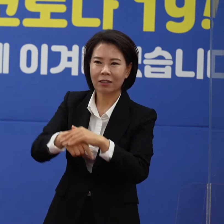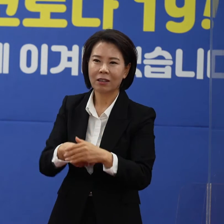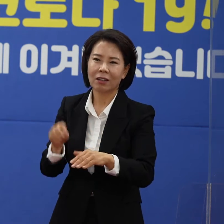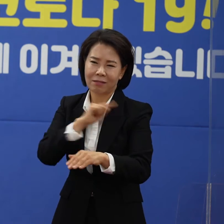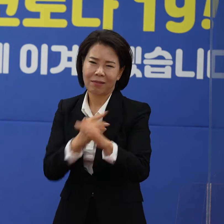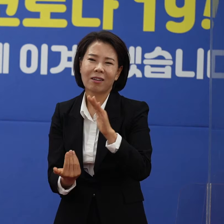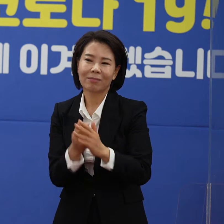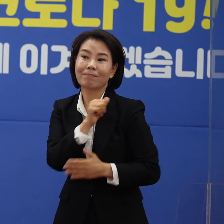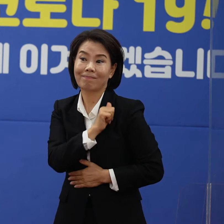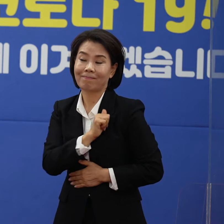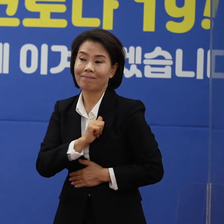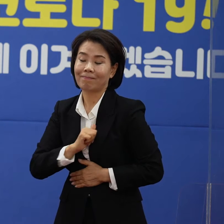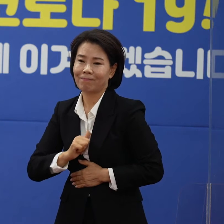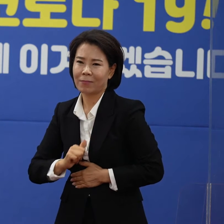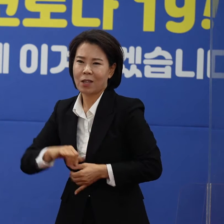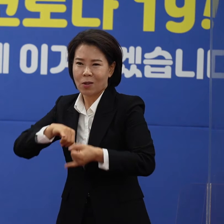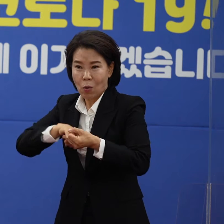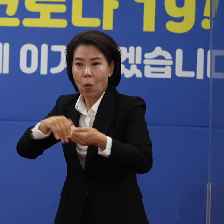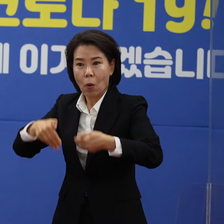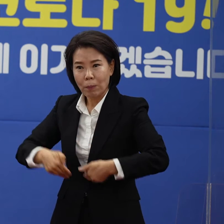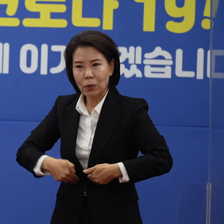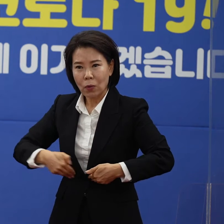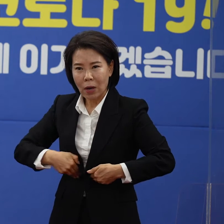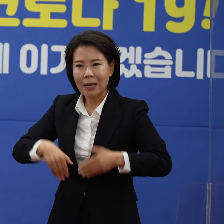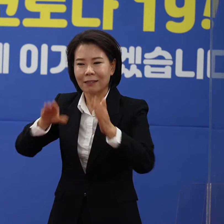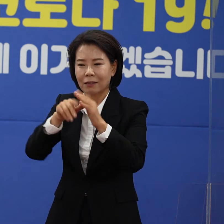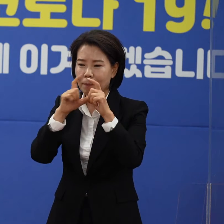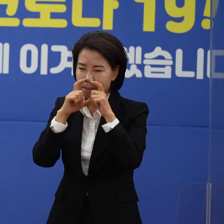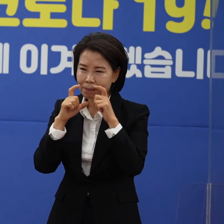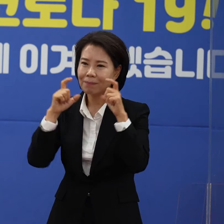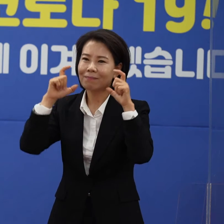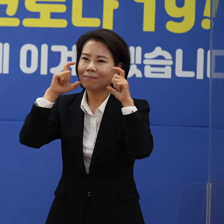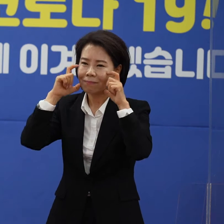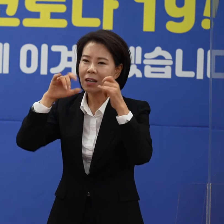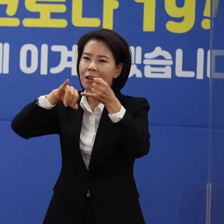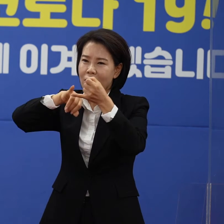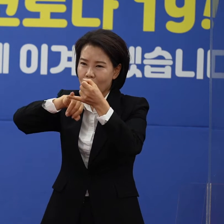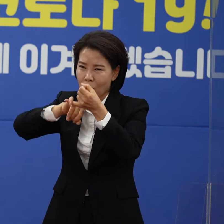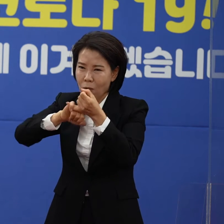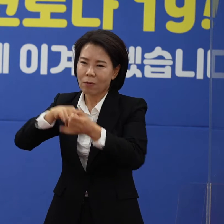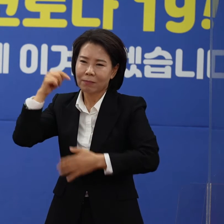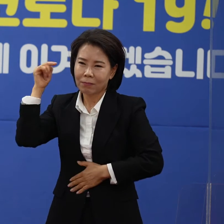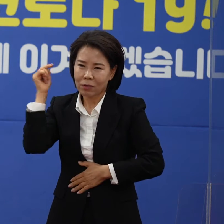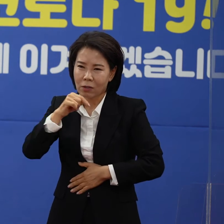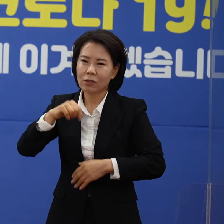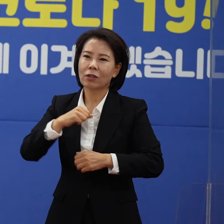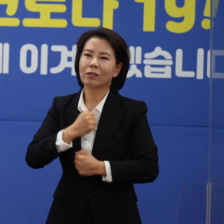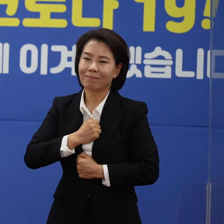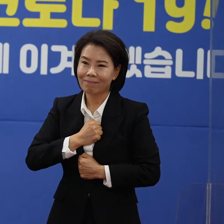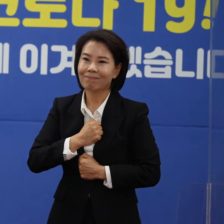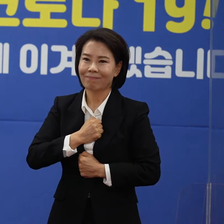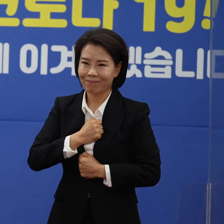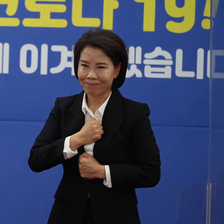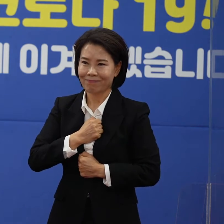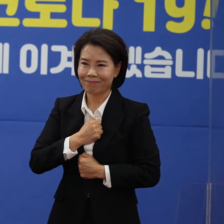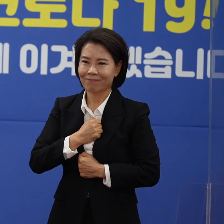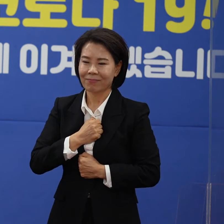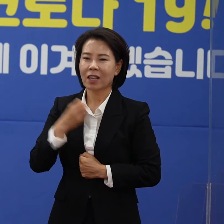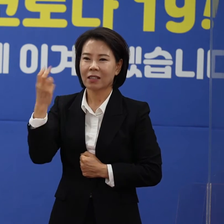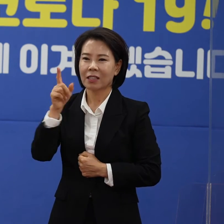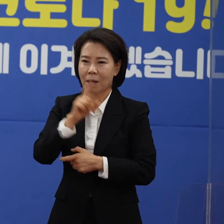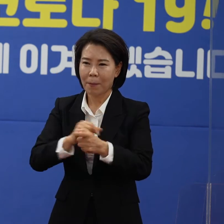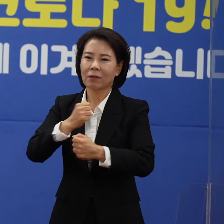주실 것을 부탁드리고 부득이한 경우에 마스크 착용 등 방역수칙을 철저히 준수해 주실 것을 다시